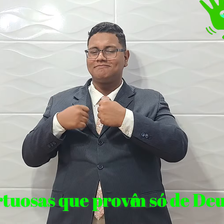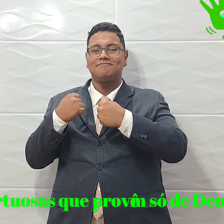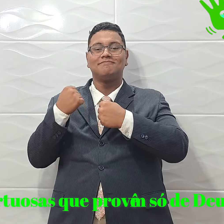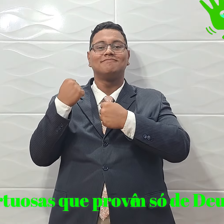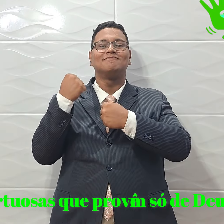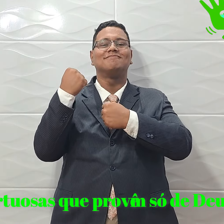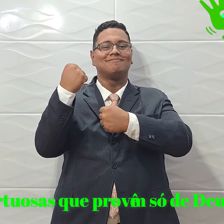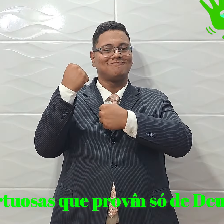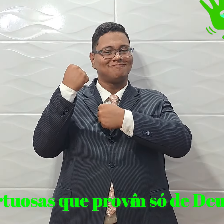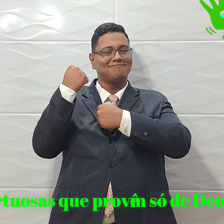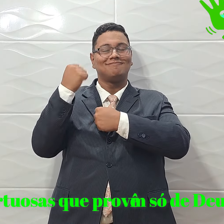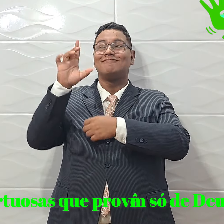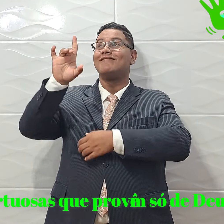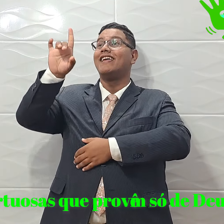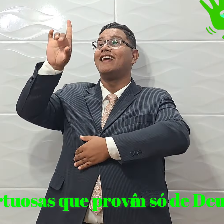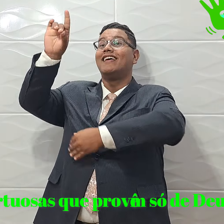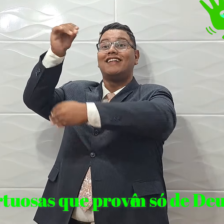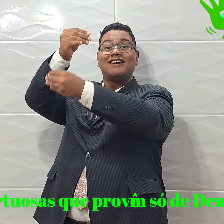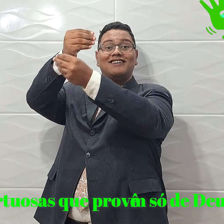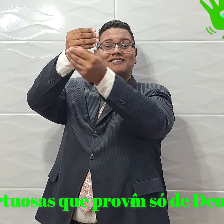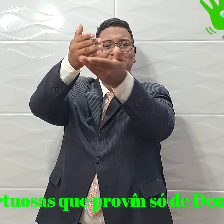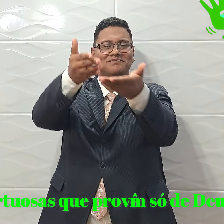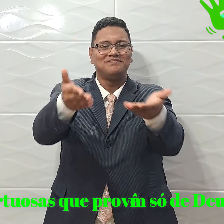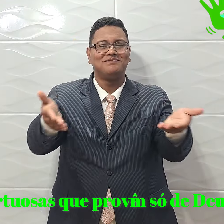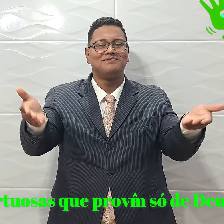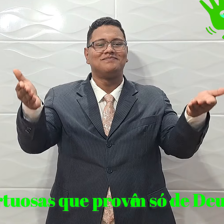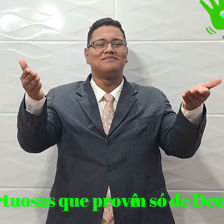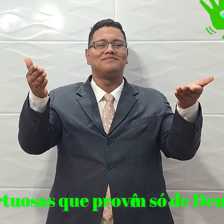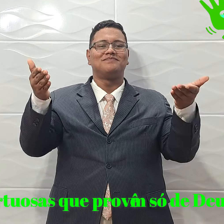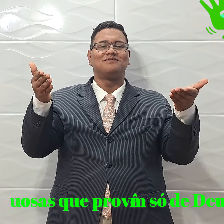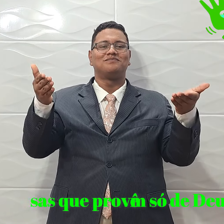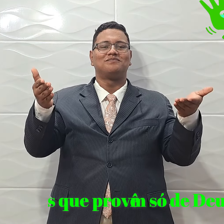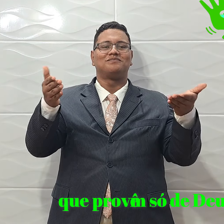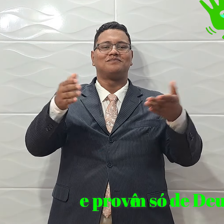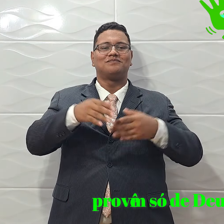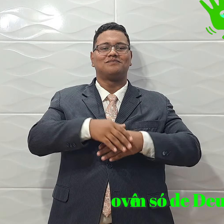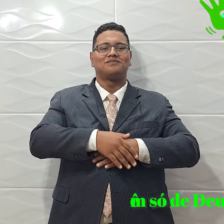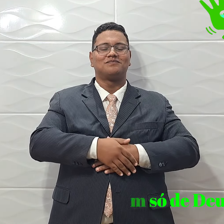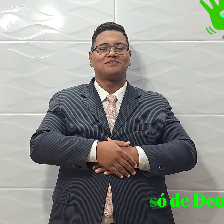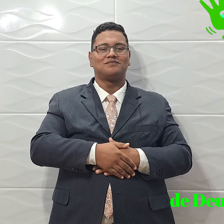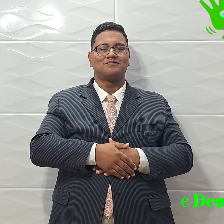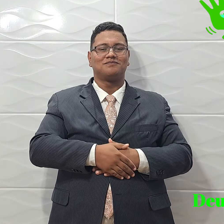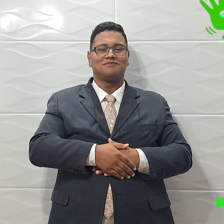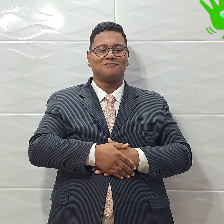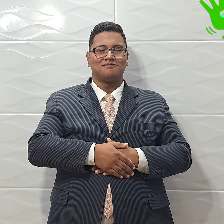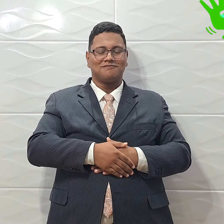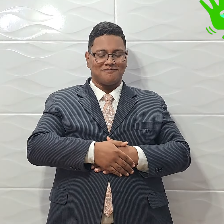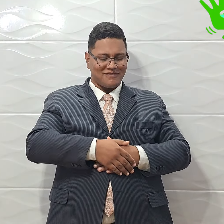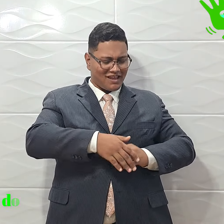provém Só de Deus A